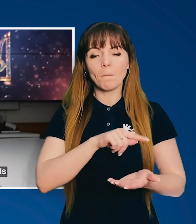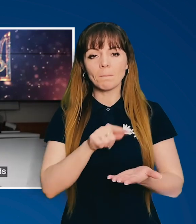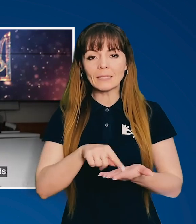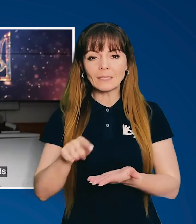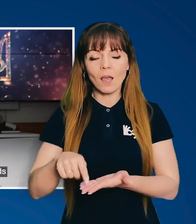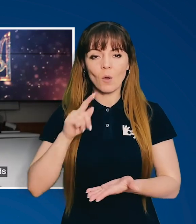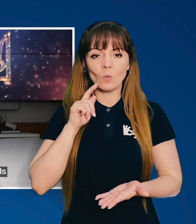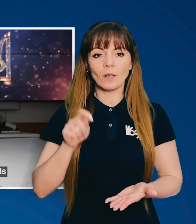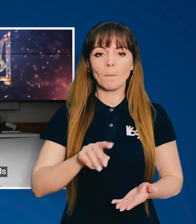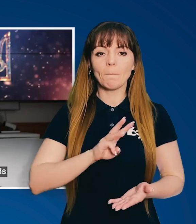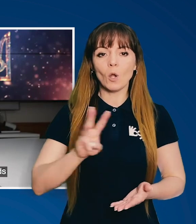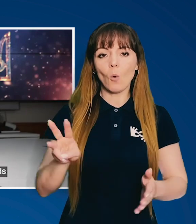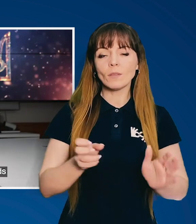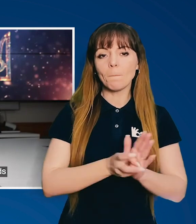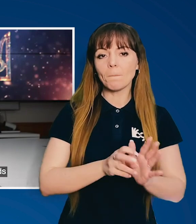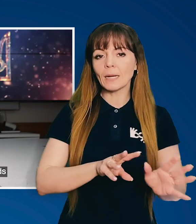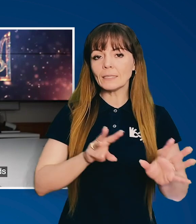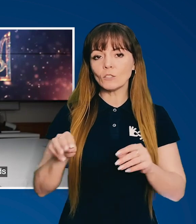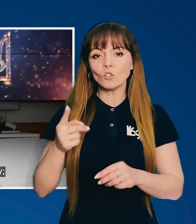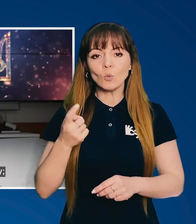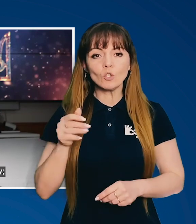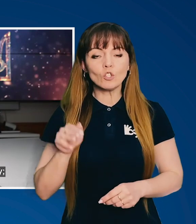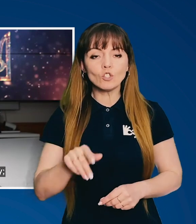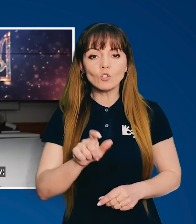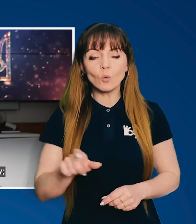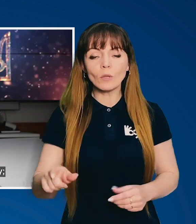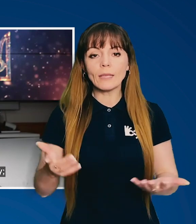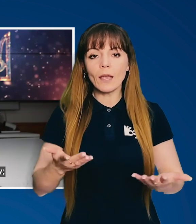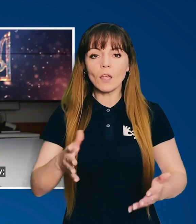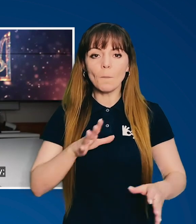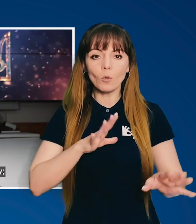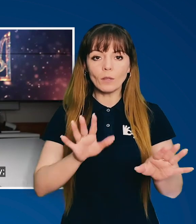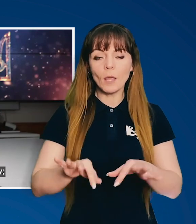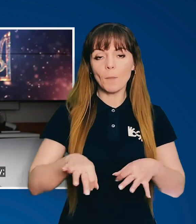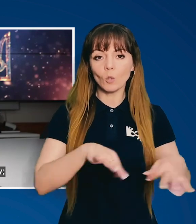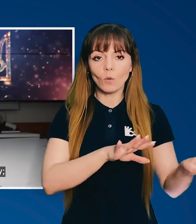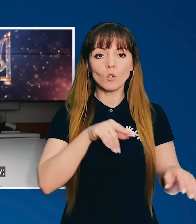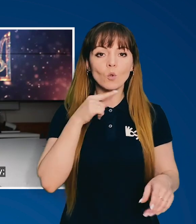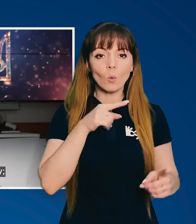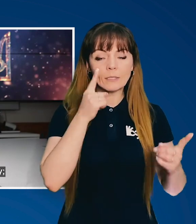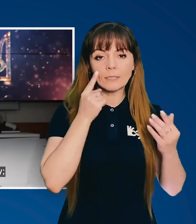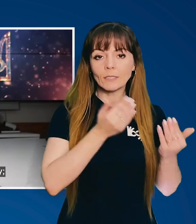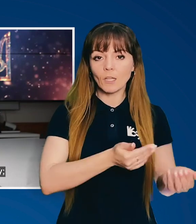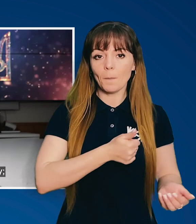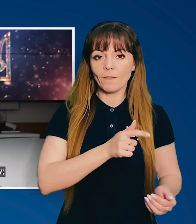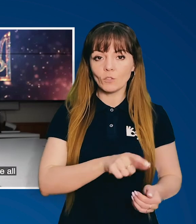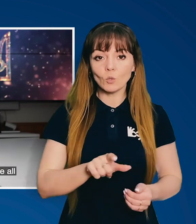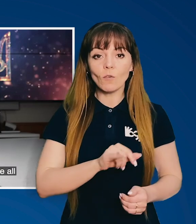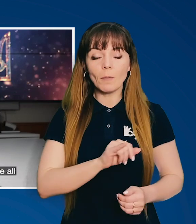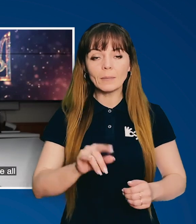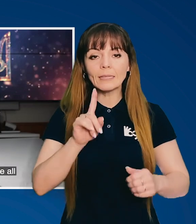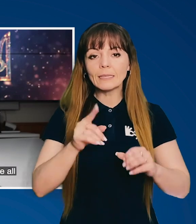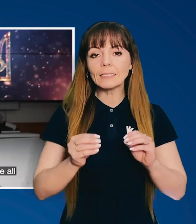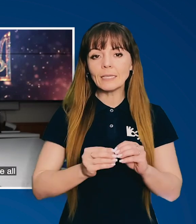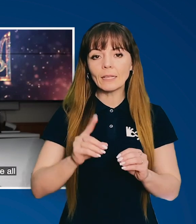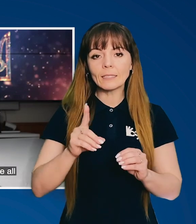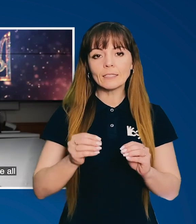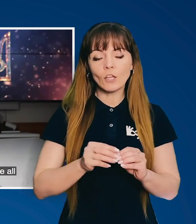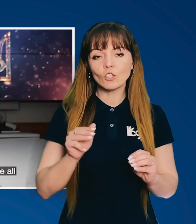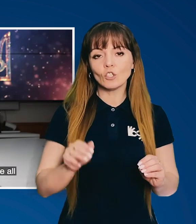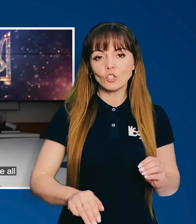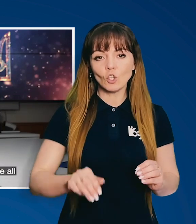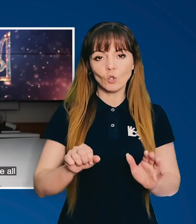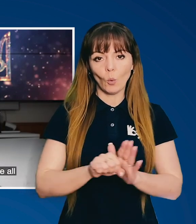міста, мільйони переселенців, сотні тисяч людей, які були департовані російськими військовими, і десятки,